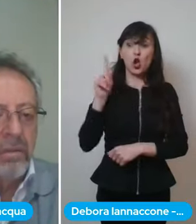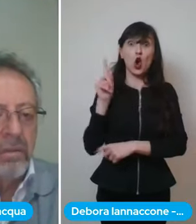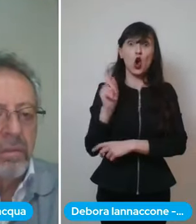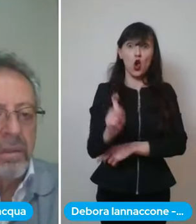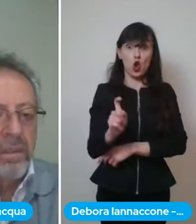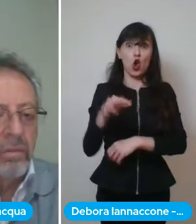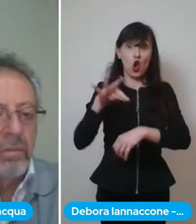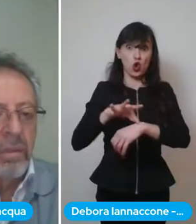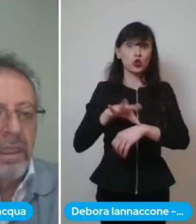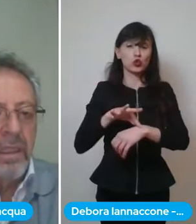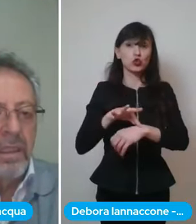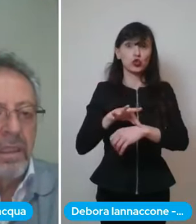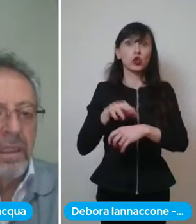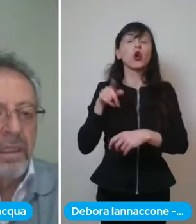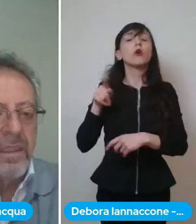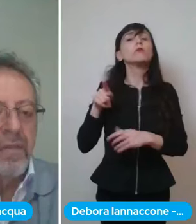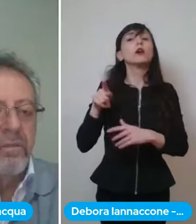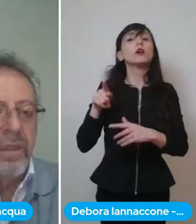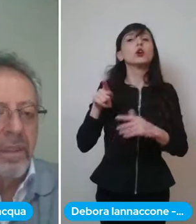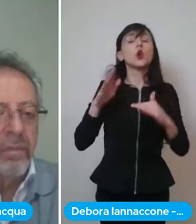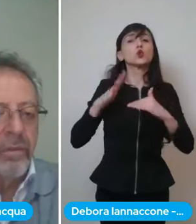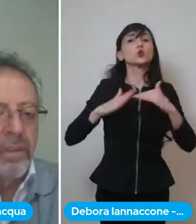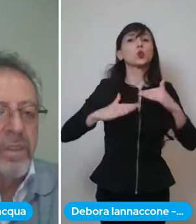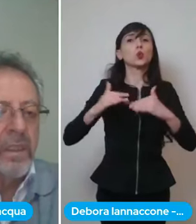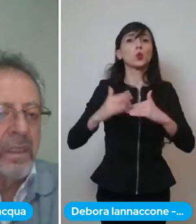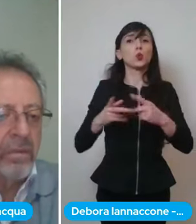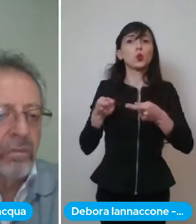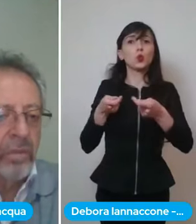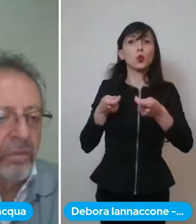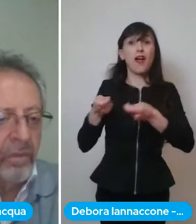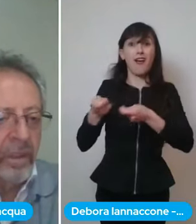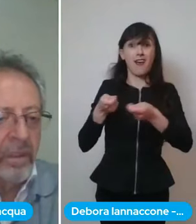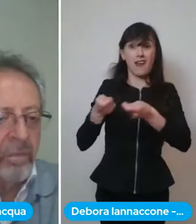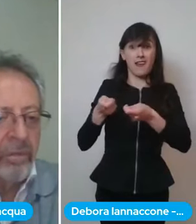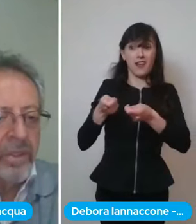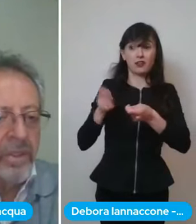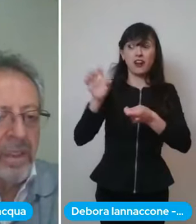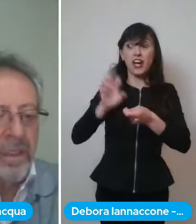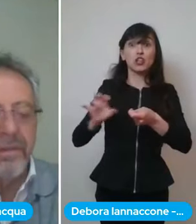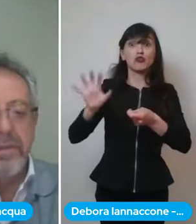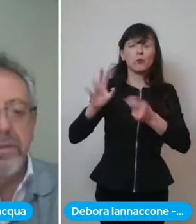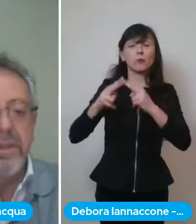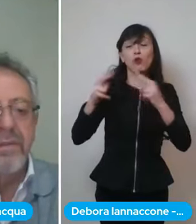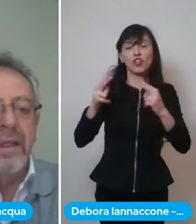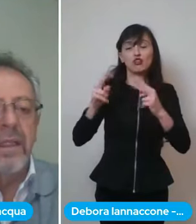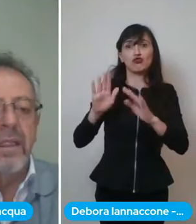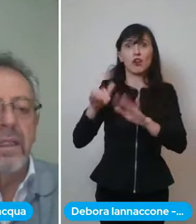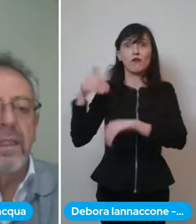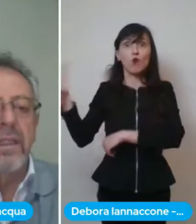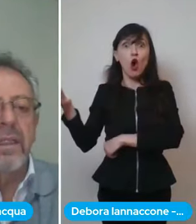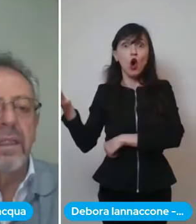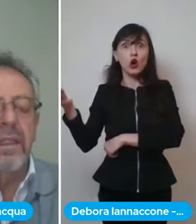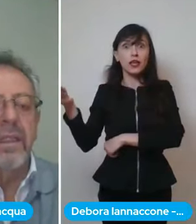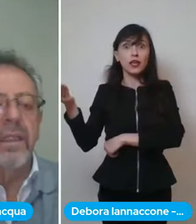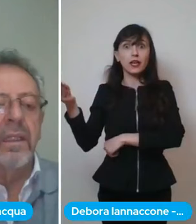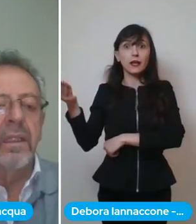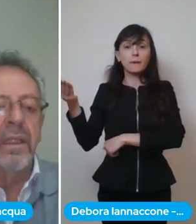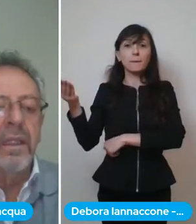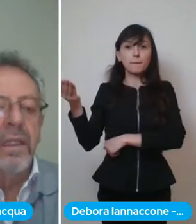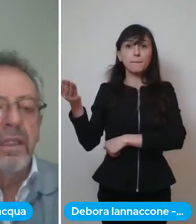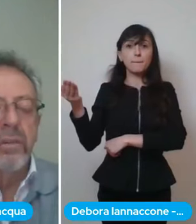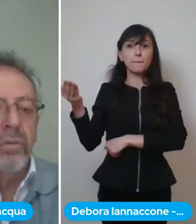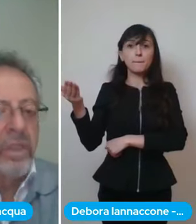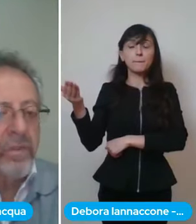gestito da una struttura che sia fuori dalla provincia la struttura fuori dalla provincia che deve soddisfare e l